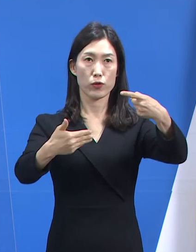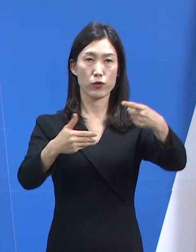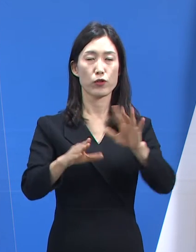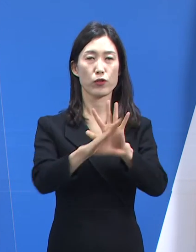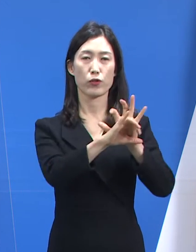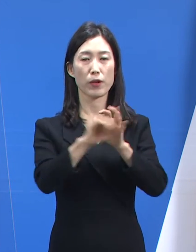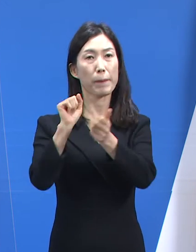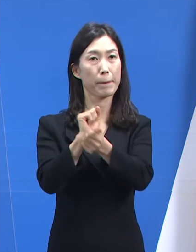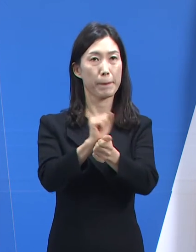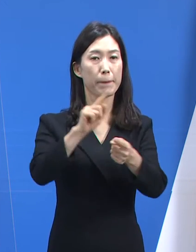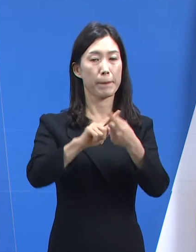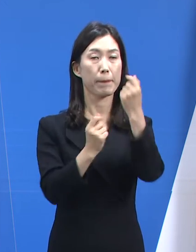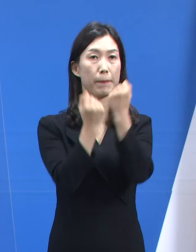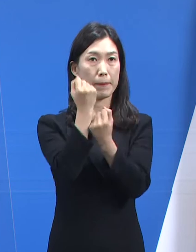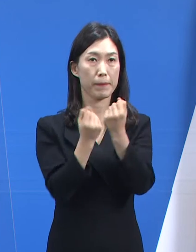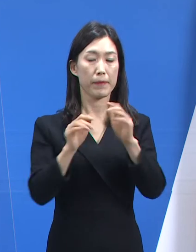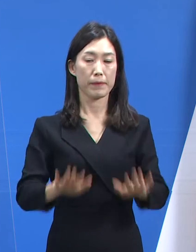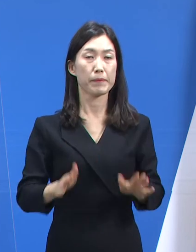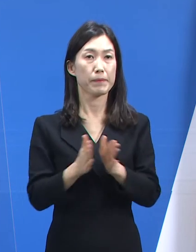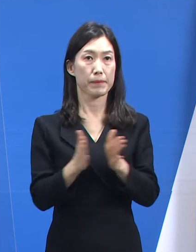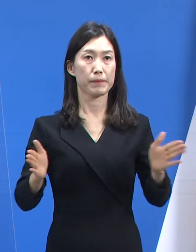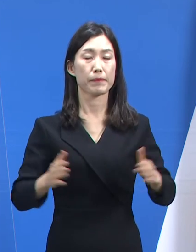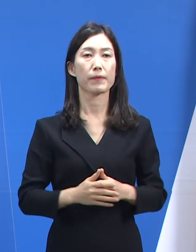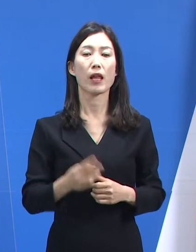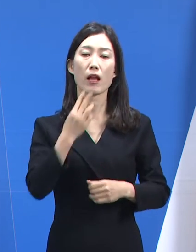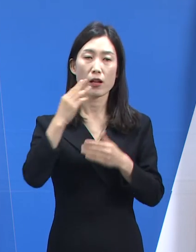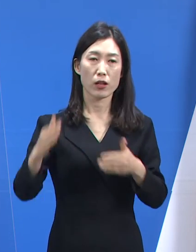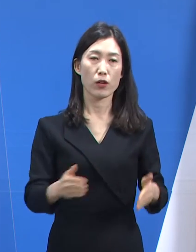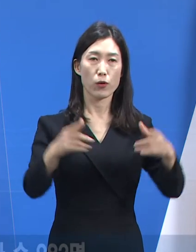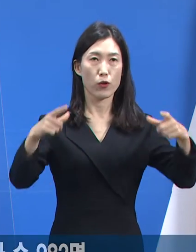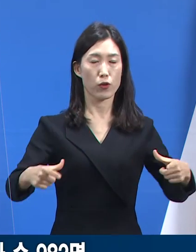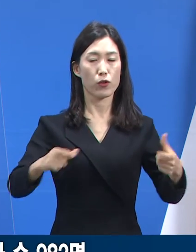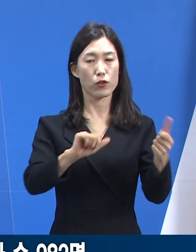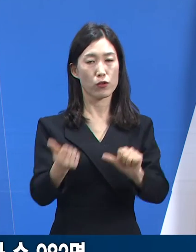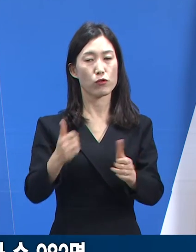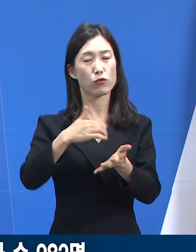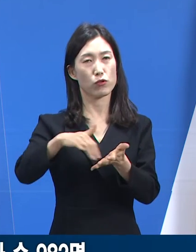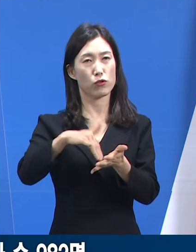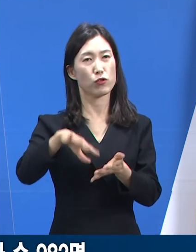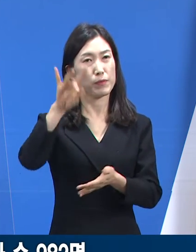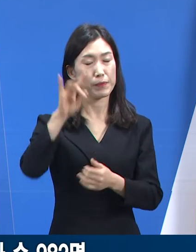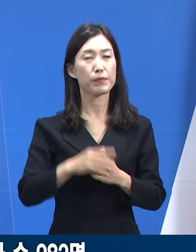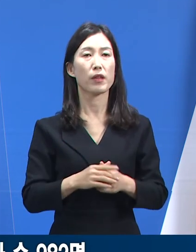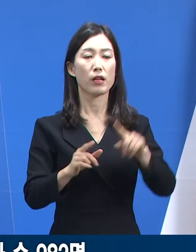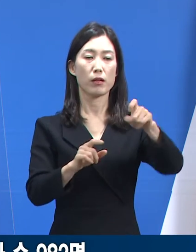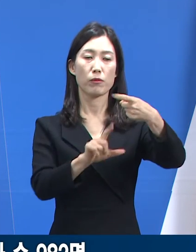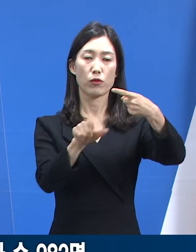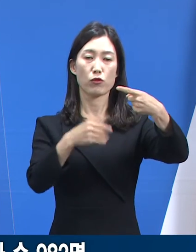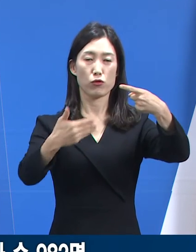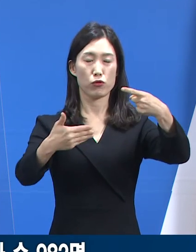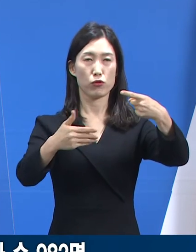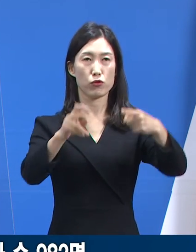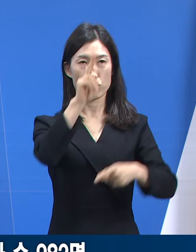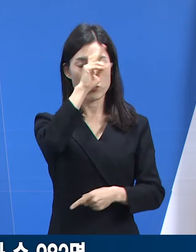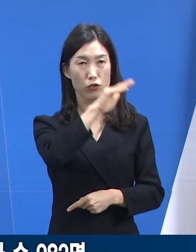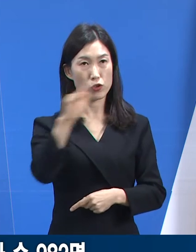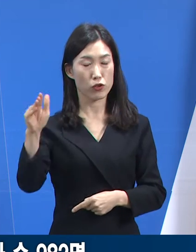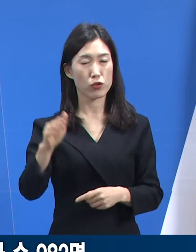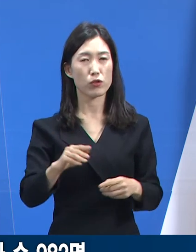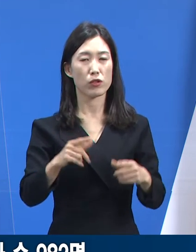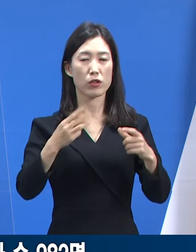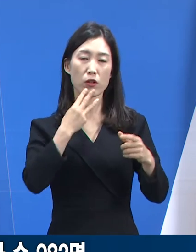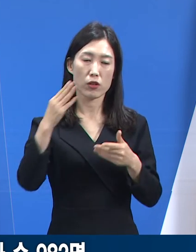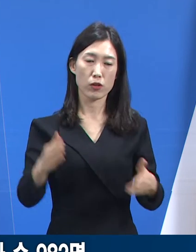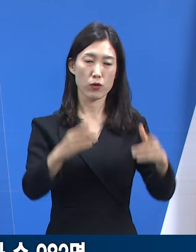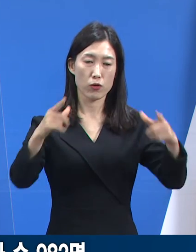기자회견을 시작하겠습니다. 먼저 경기도 사망자 현황입니다. 11월 9일 0시 기준 경기도 사망자